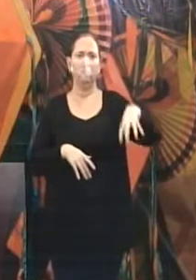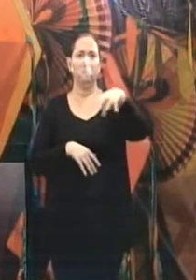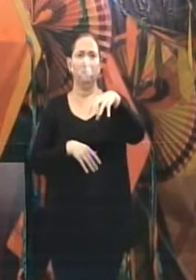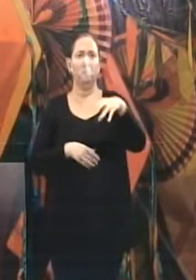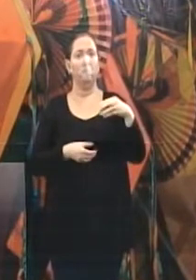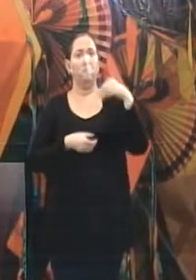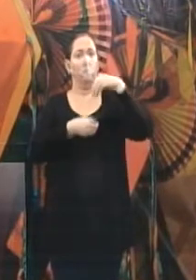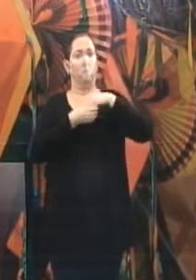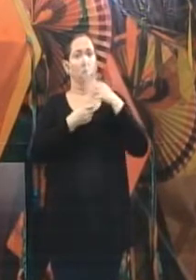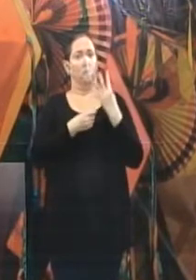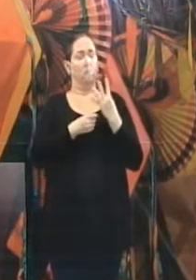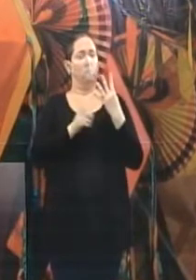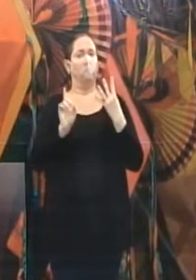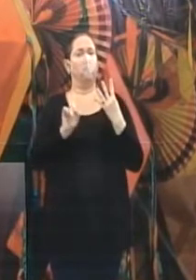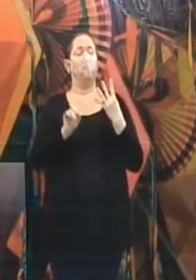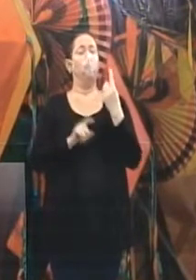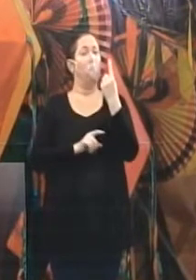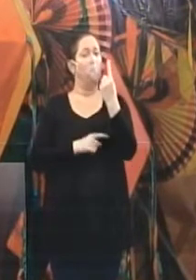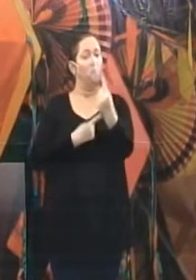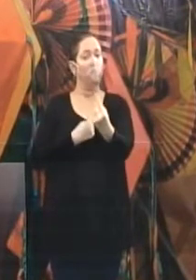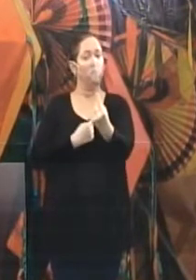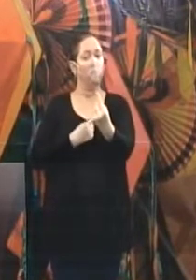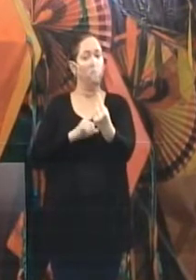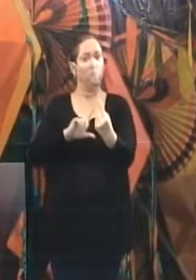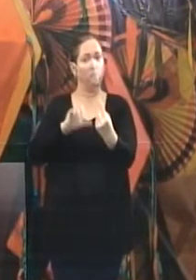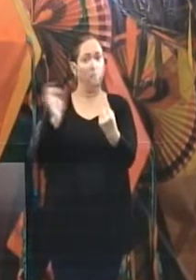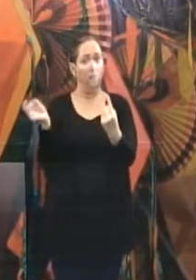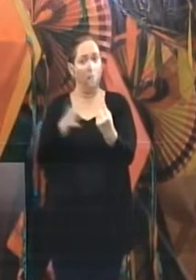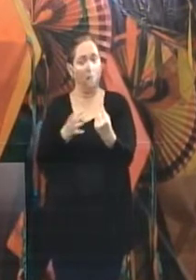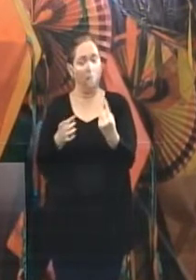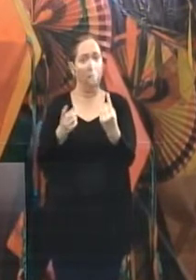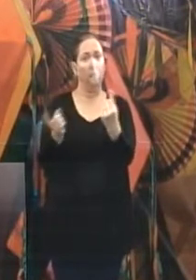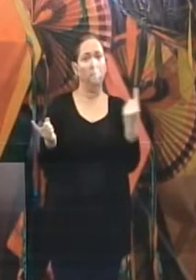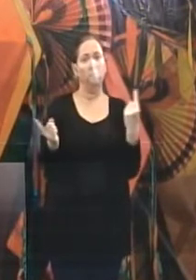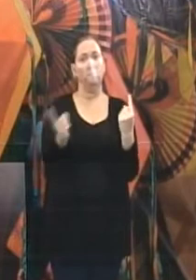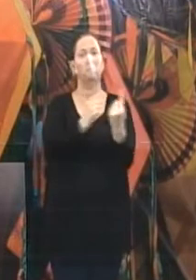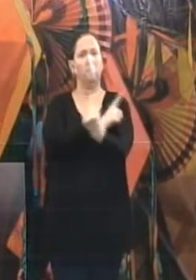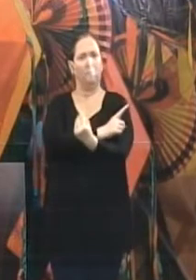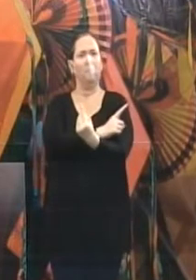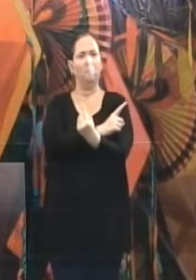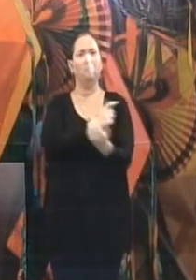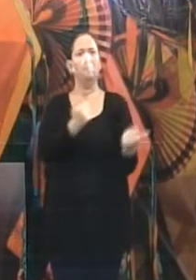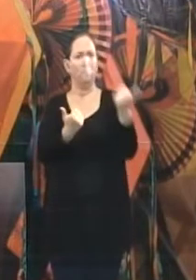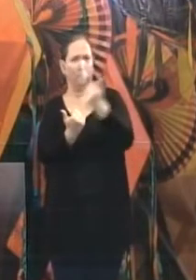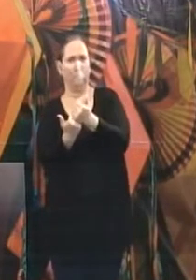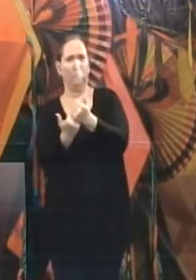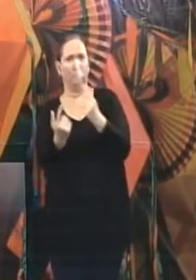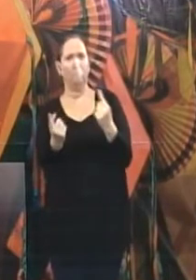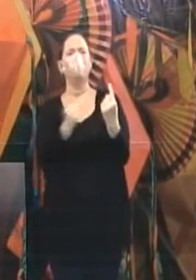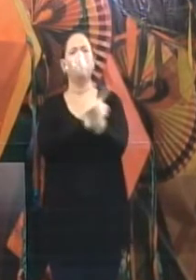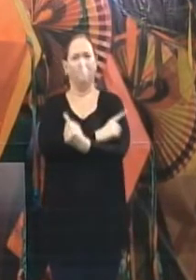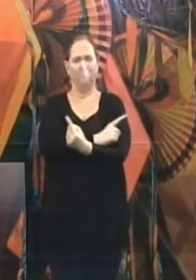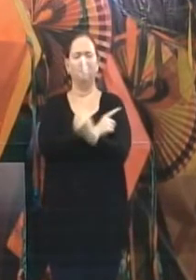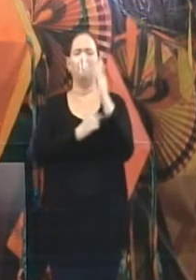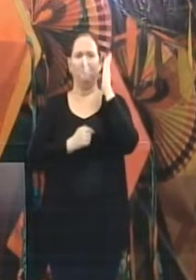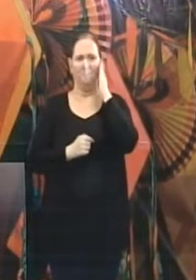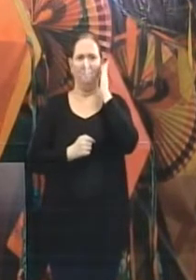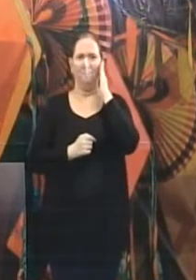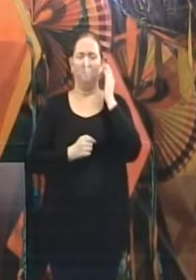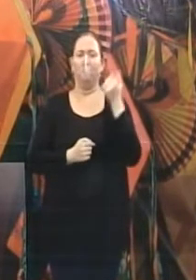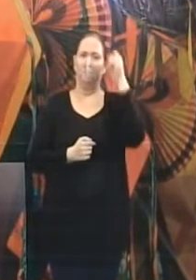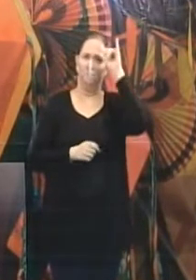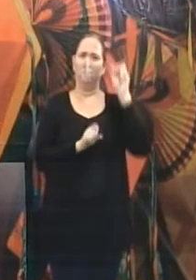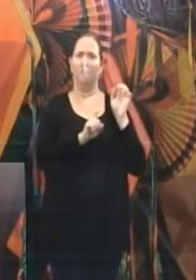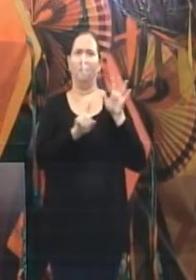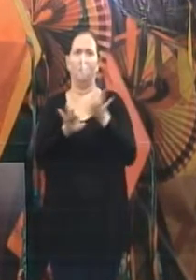frevioca não, vai estar um de cada vez, e a cada parada ela higienizada e o artista sobe substituindo o anterior. E aí nessas datas aí, ao todo,